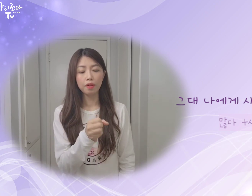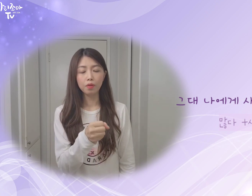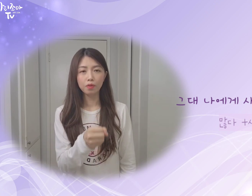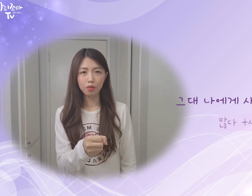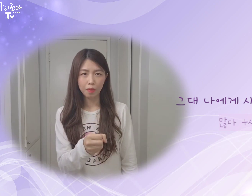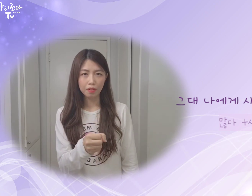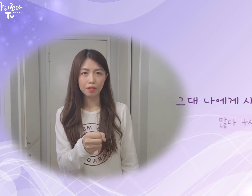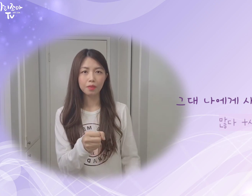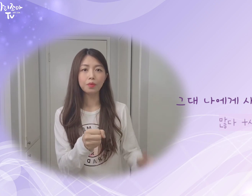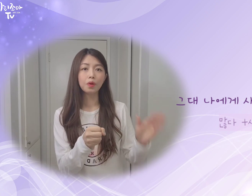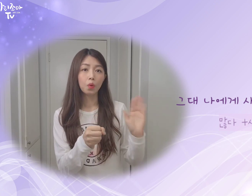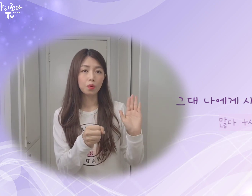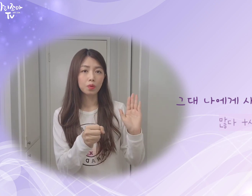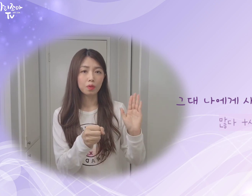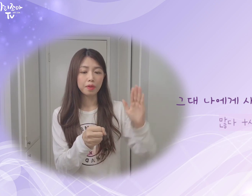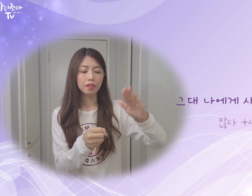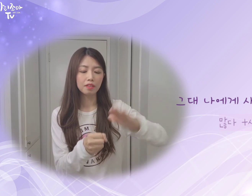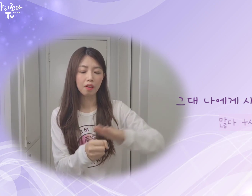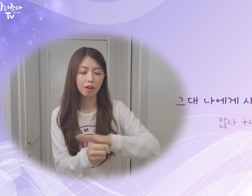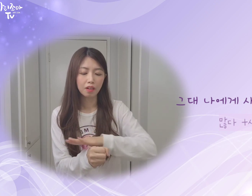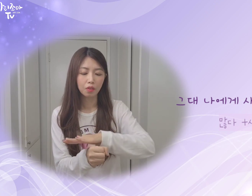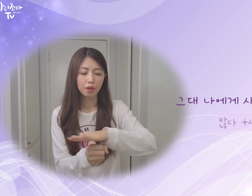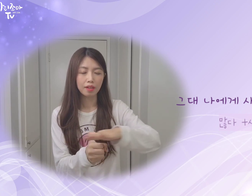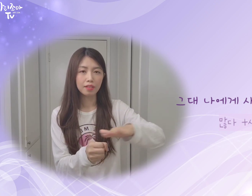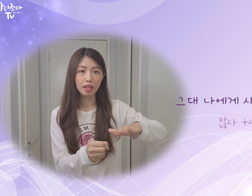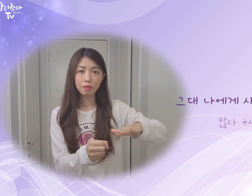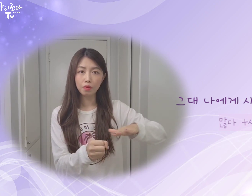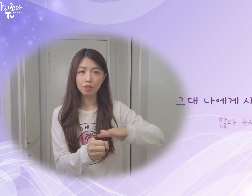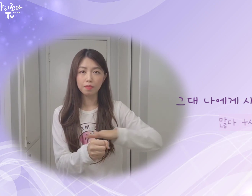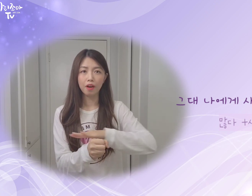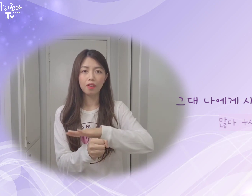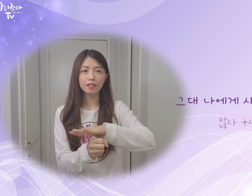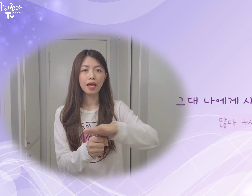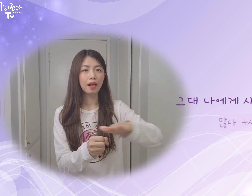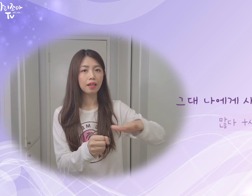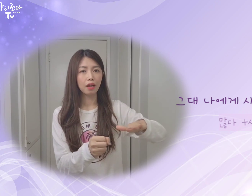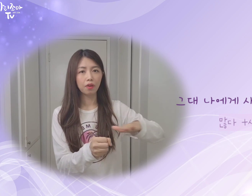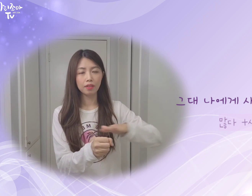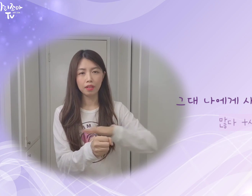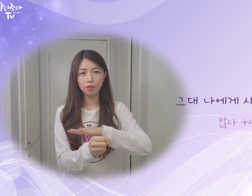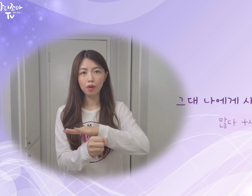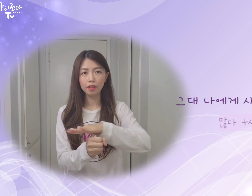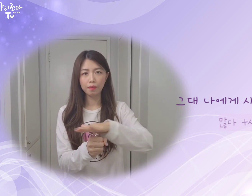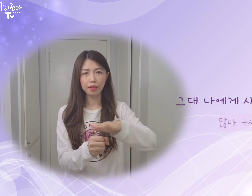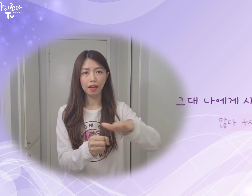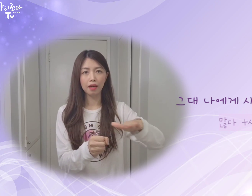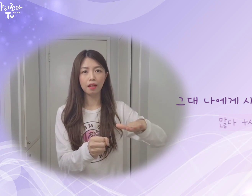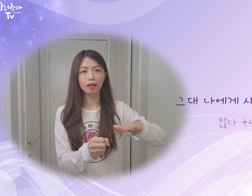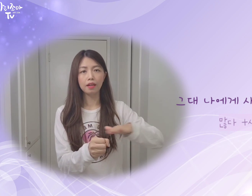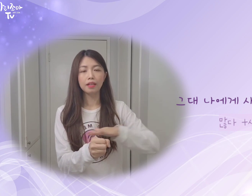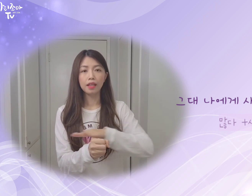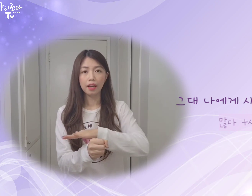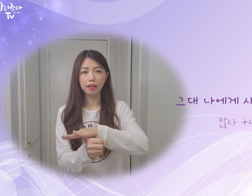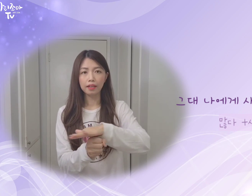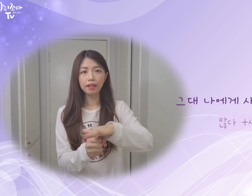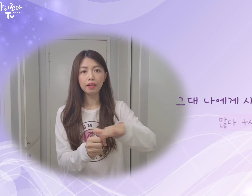왼손은 주먹지시고. 오른손은 펴셔서. 그 위를 쓰다듬어 주시면. 사랑이라고 한 뜻의 수어가 됩니다. 사랑을